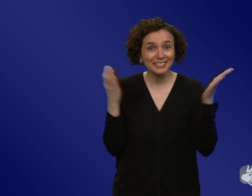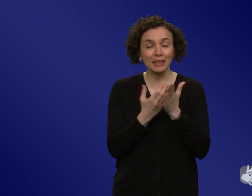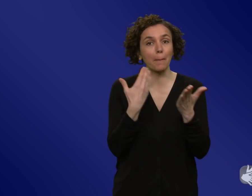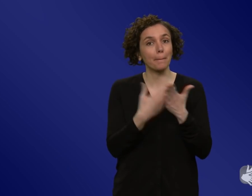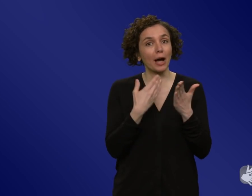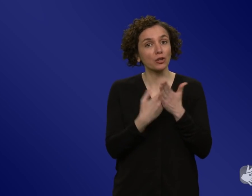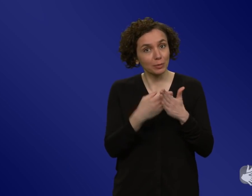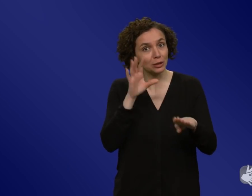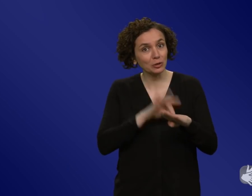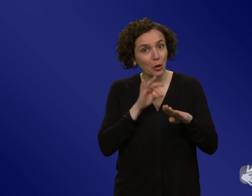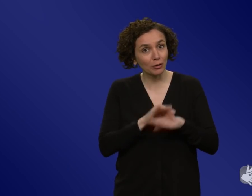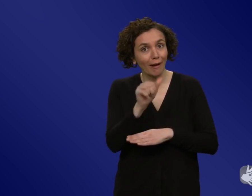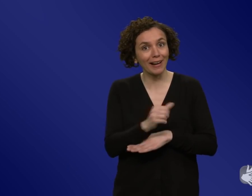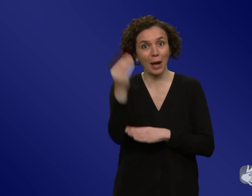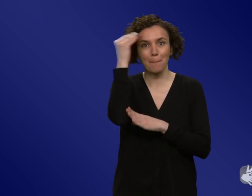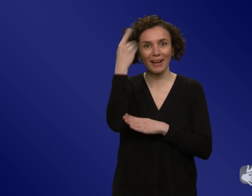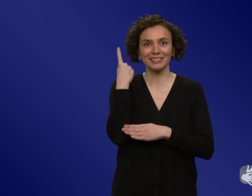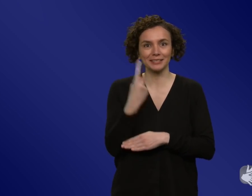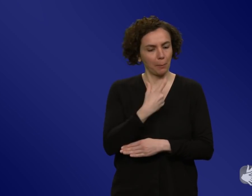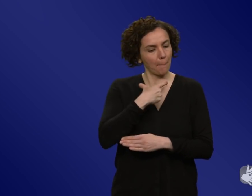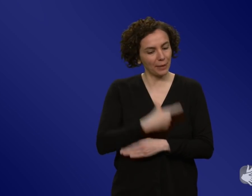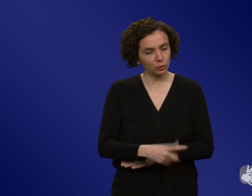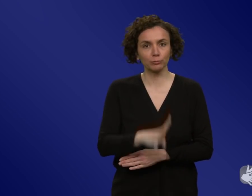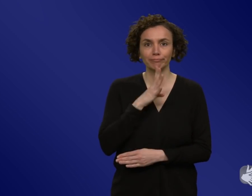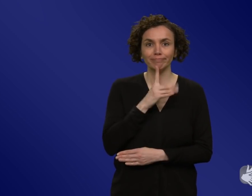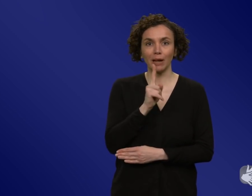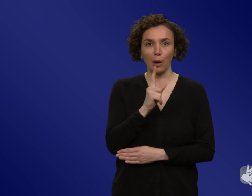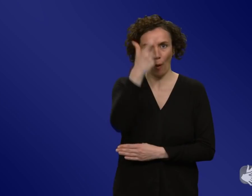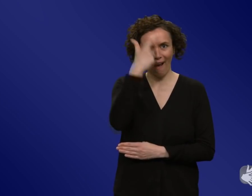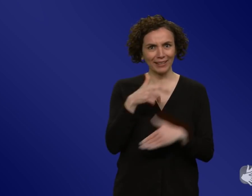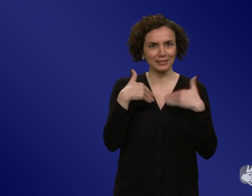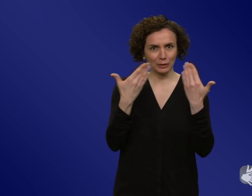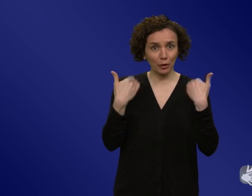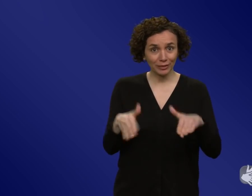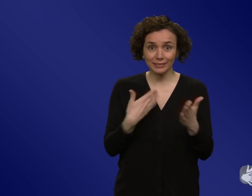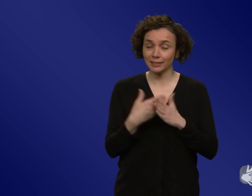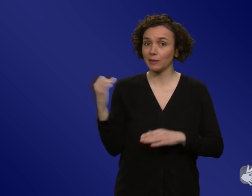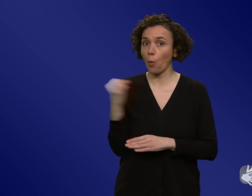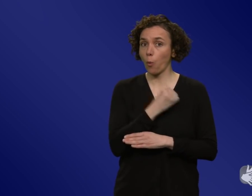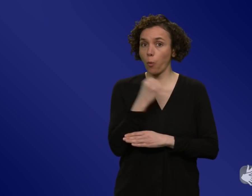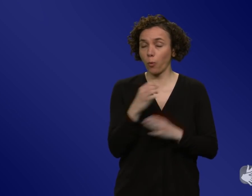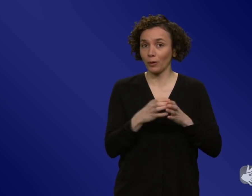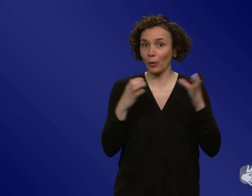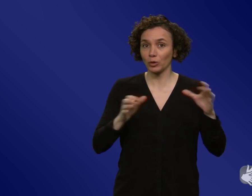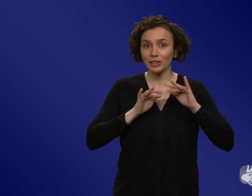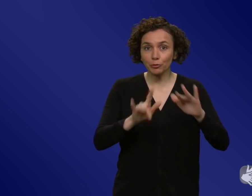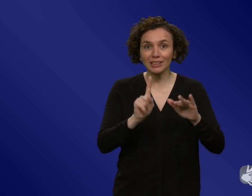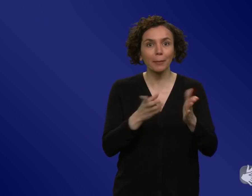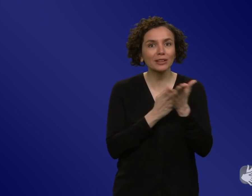persönlich war, aber auch sehr ernst. Ich glaube, das hatte einen sehr, sehr großen Effekt gehabt, aber Angst lässt sich halt nicht aufrechterhalten über die Zeit. Der Mensch